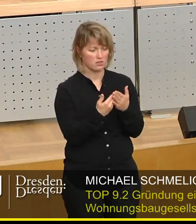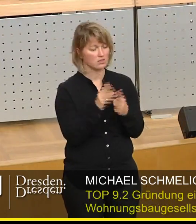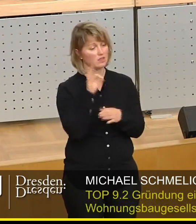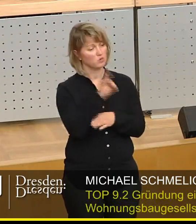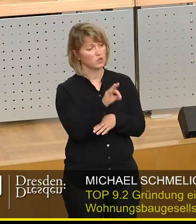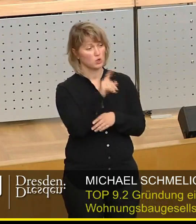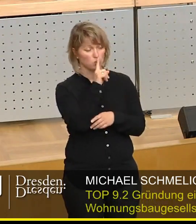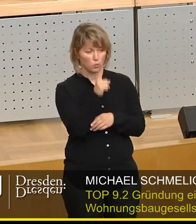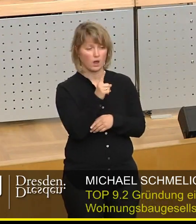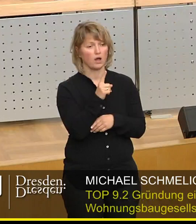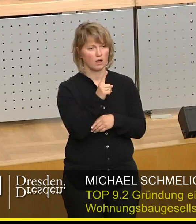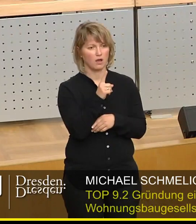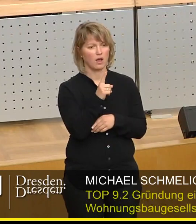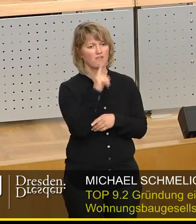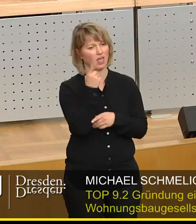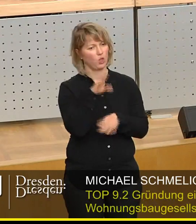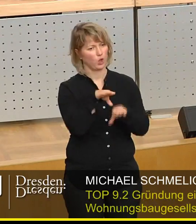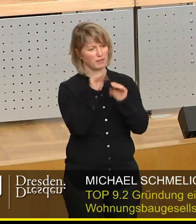Das ist diese Seite des Stadtrates.